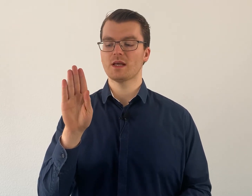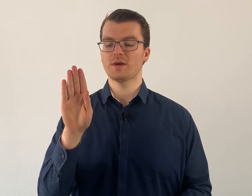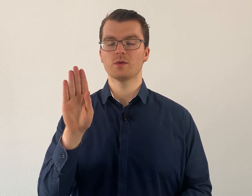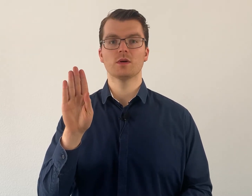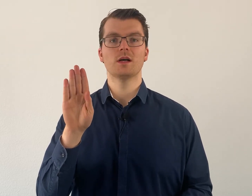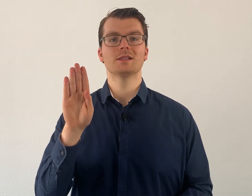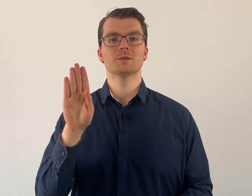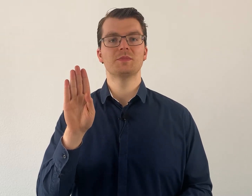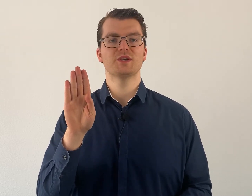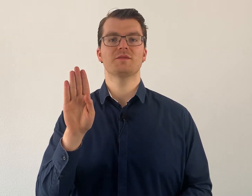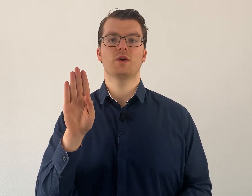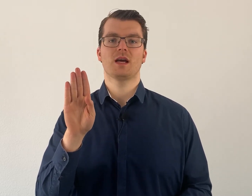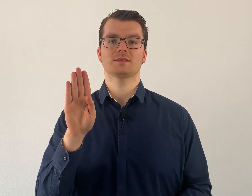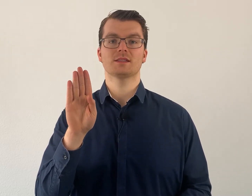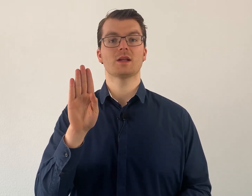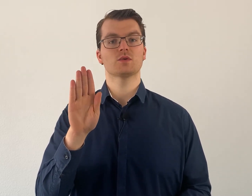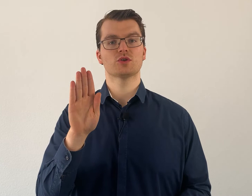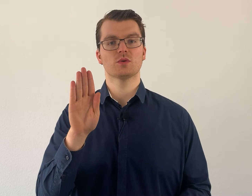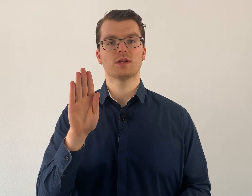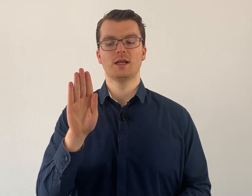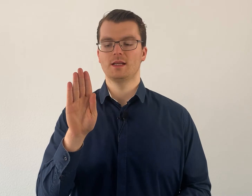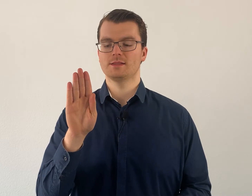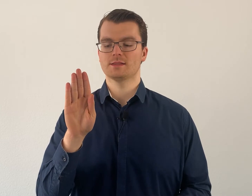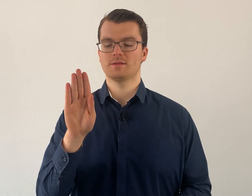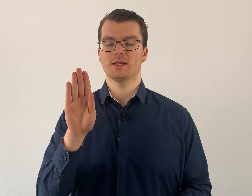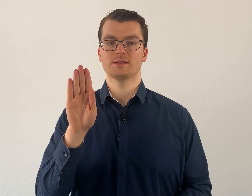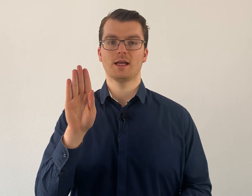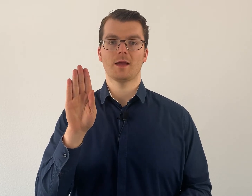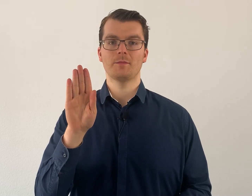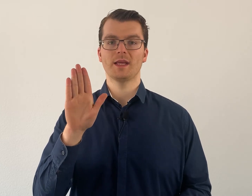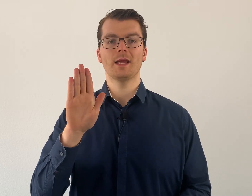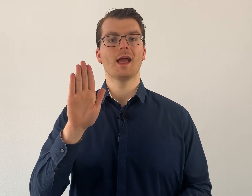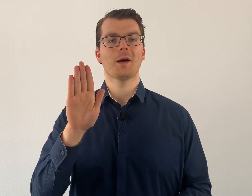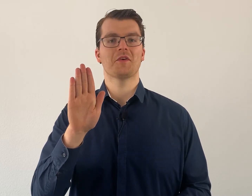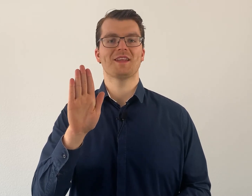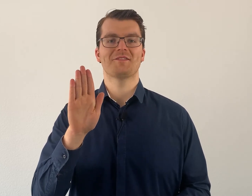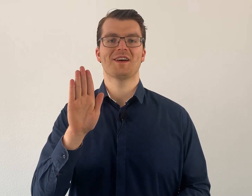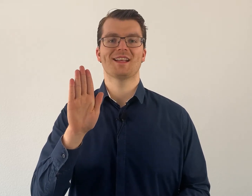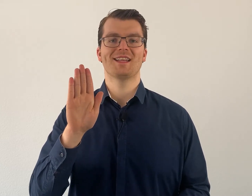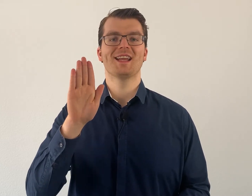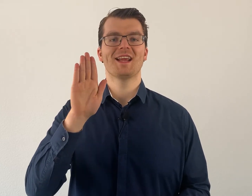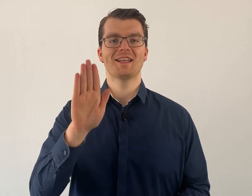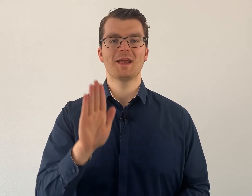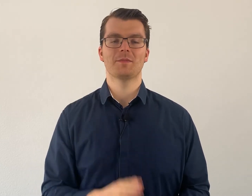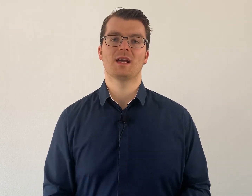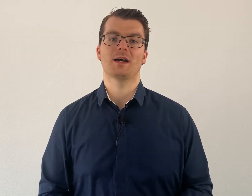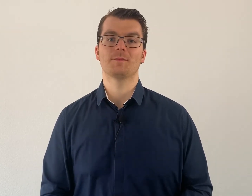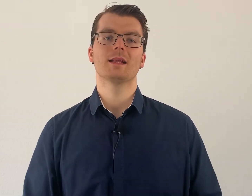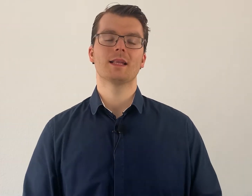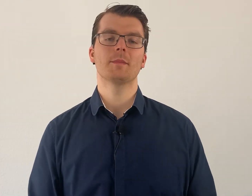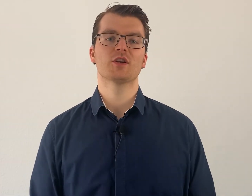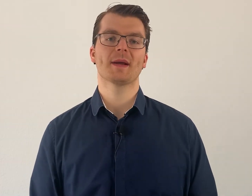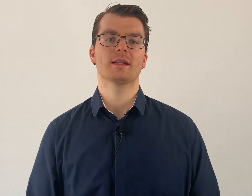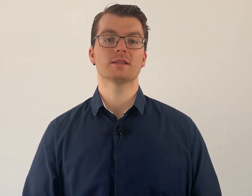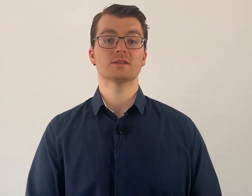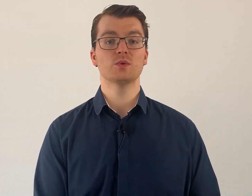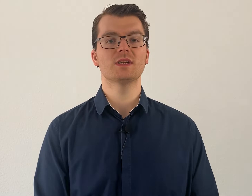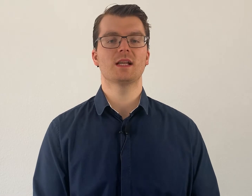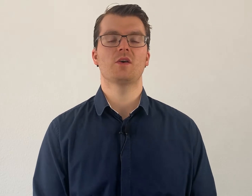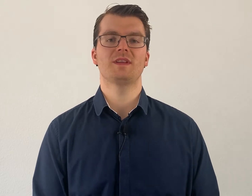einfach nur so ein bisschen vor der Hand sein und schon ist es quasi ein B, aber auf jeden Fall nicht neben der Hand. Dementsprechend suchst dir da auf